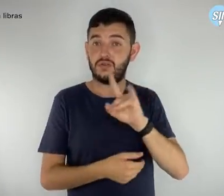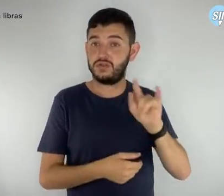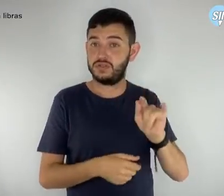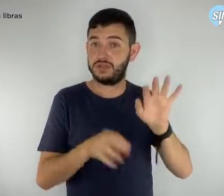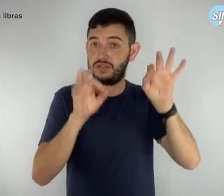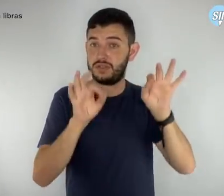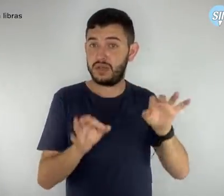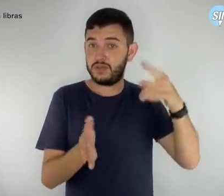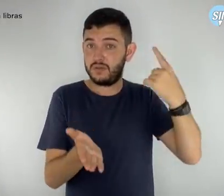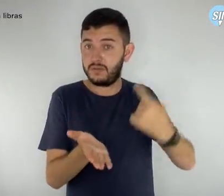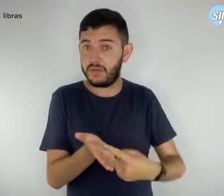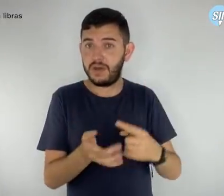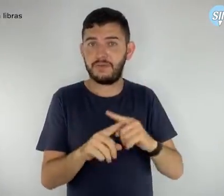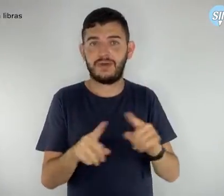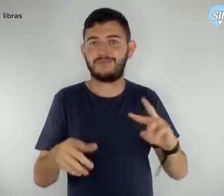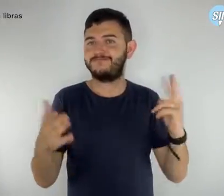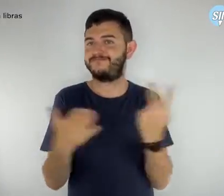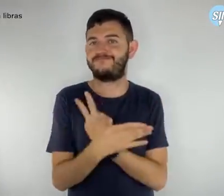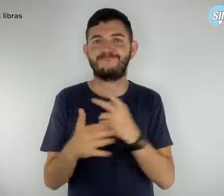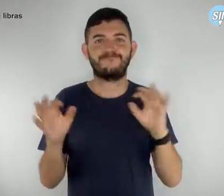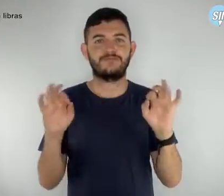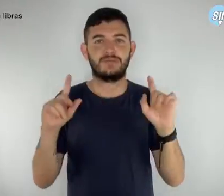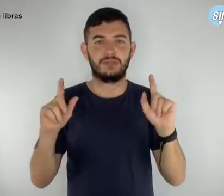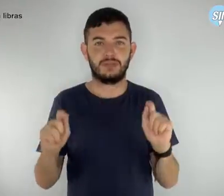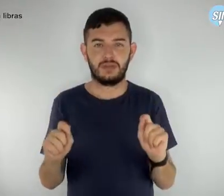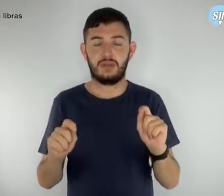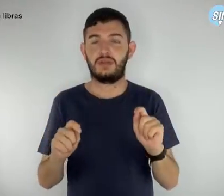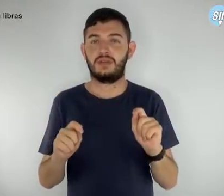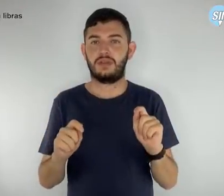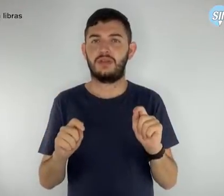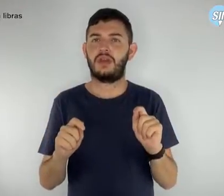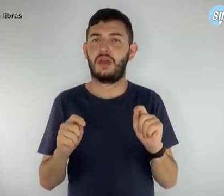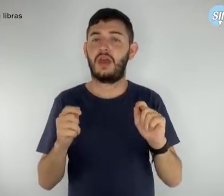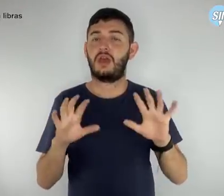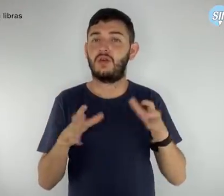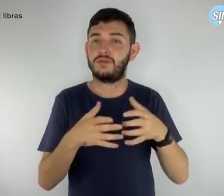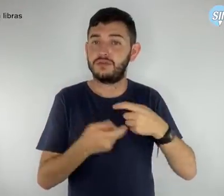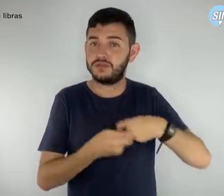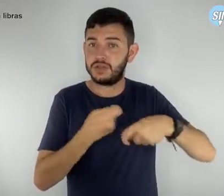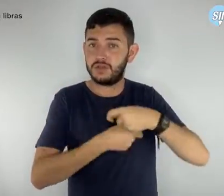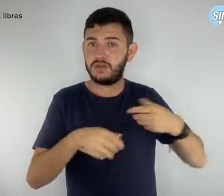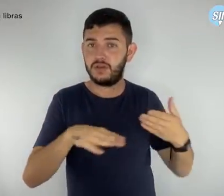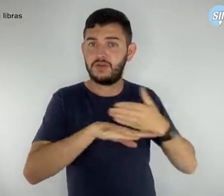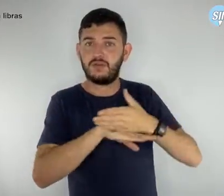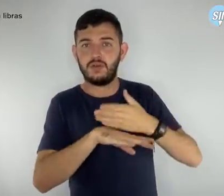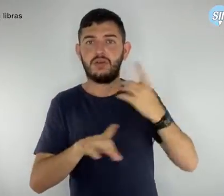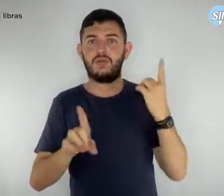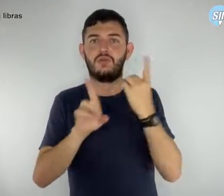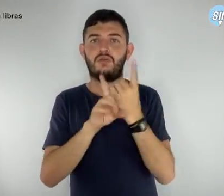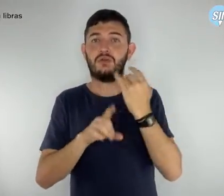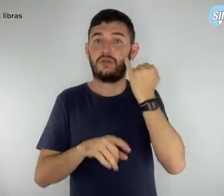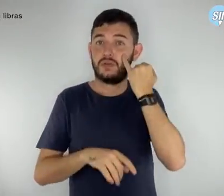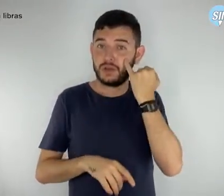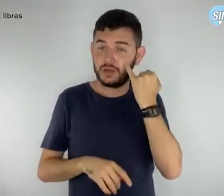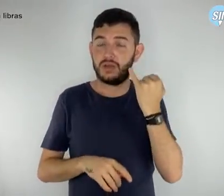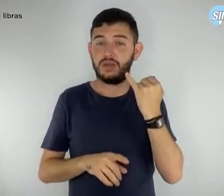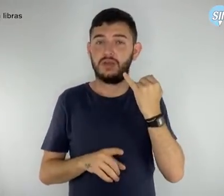mas sem concretização. A última vez que Ibanez recebeu a comissão foi no início de 2020.